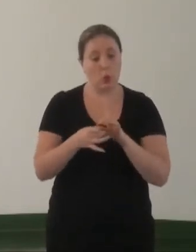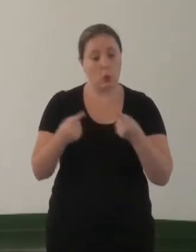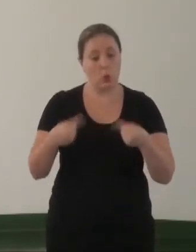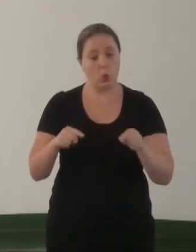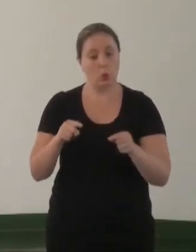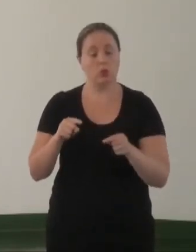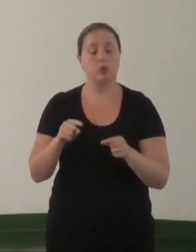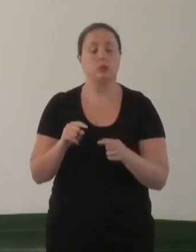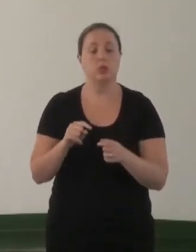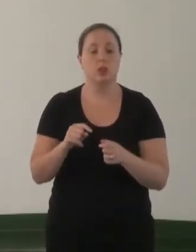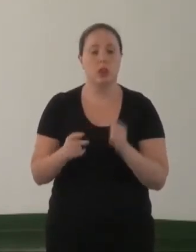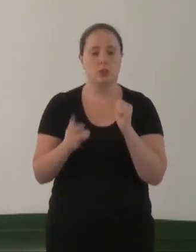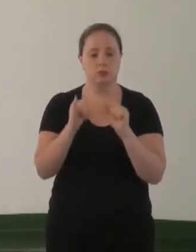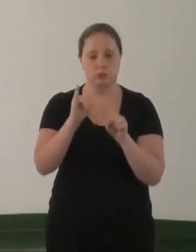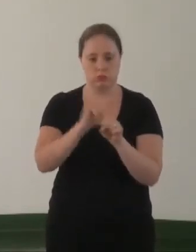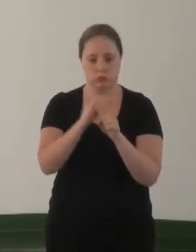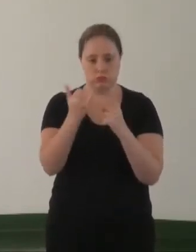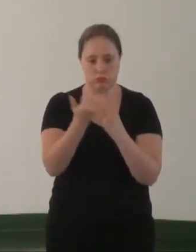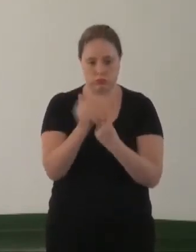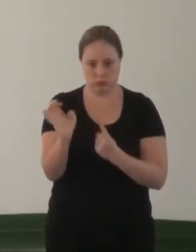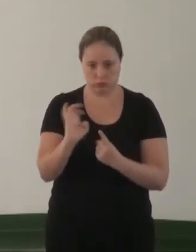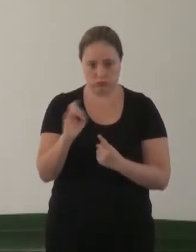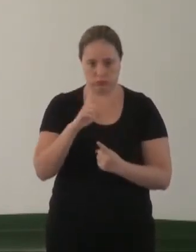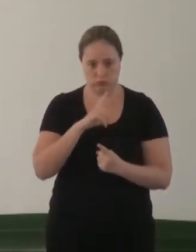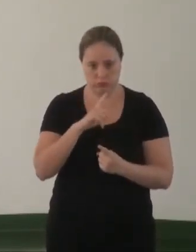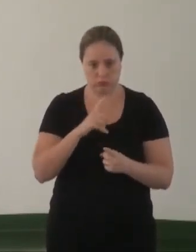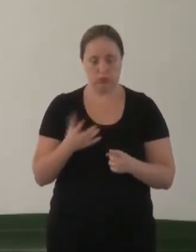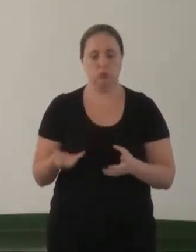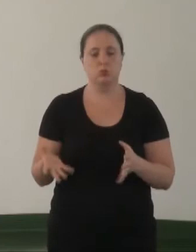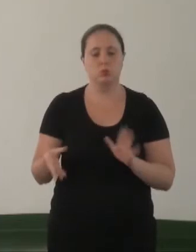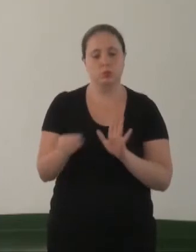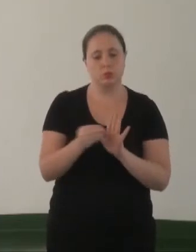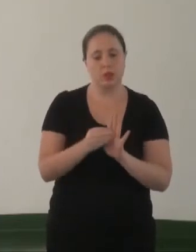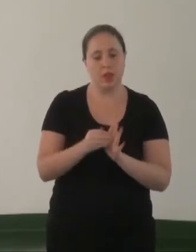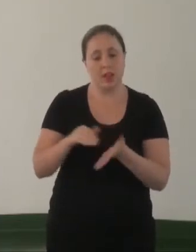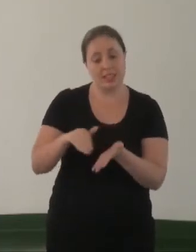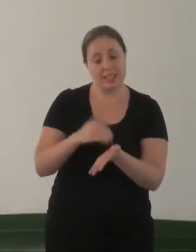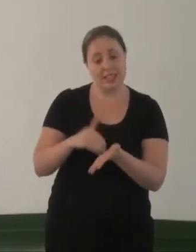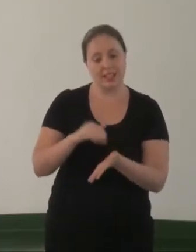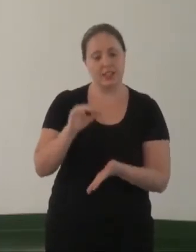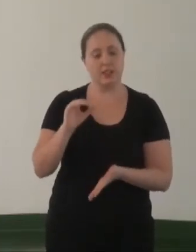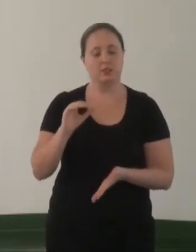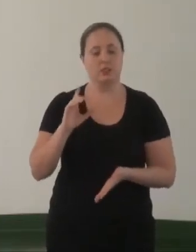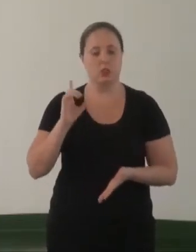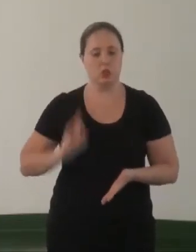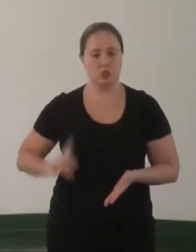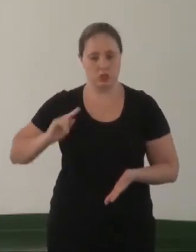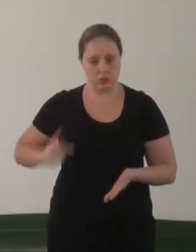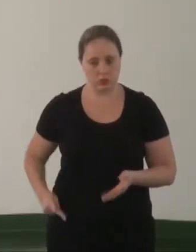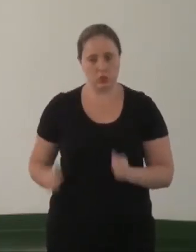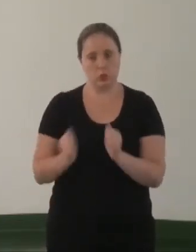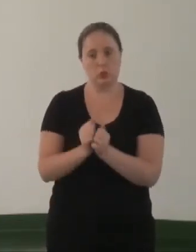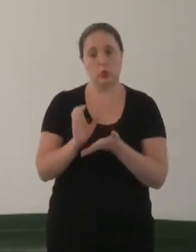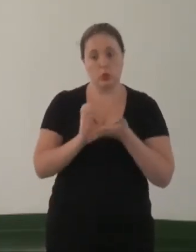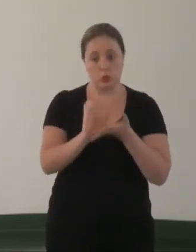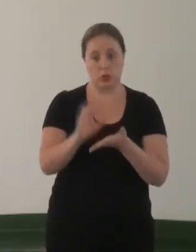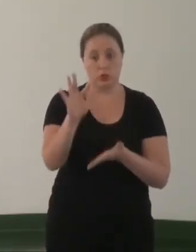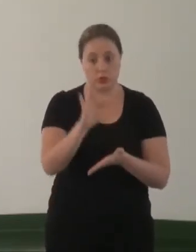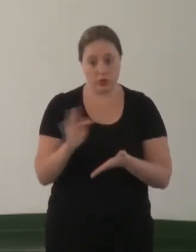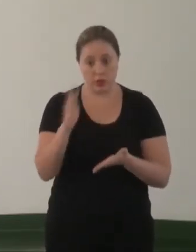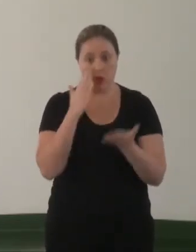homofobia nos estados onde estão instalados. A Secretaria de Direitos Humanos, em parceria com o Conselho Federal de Psicologia e a UAB,